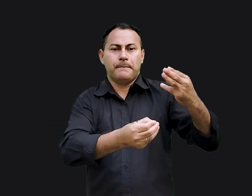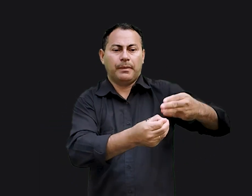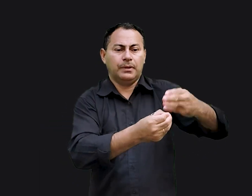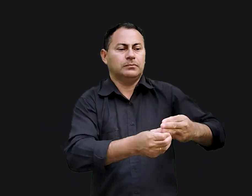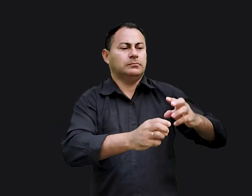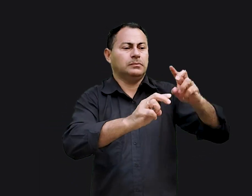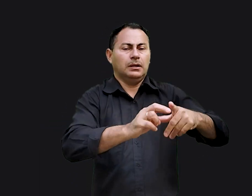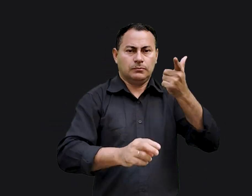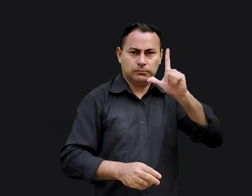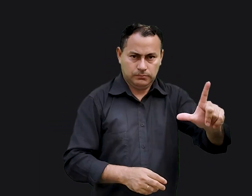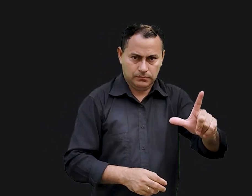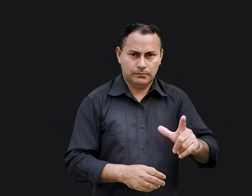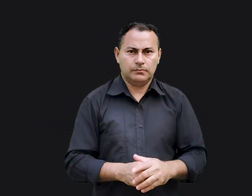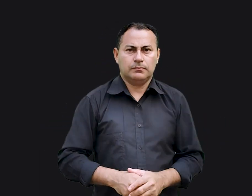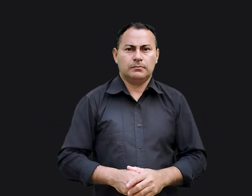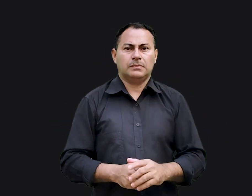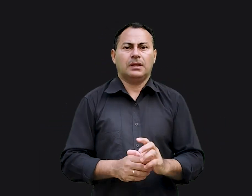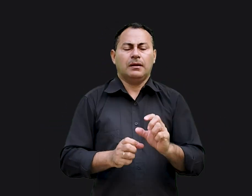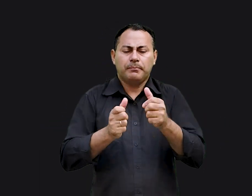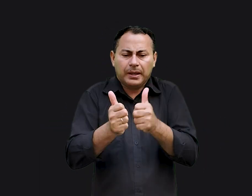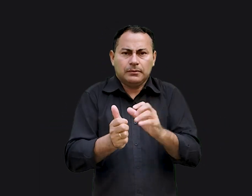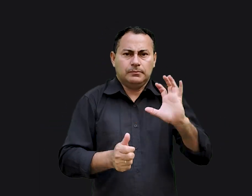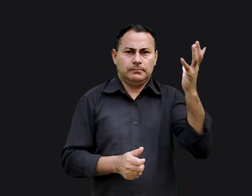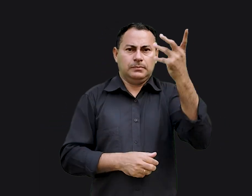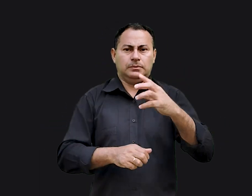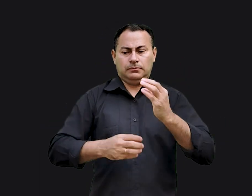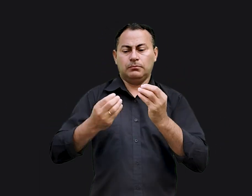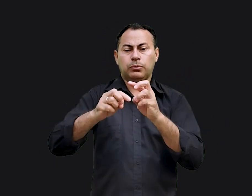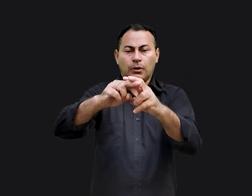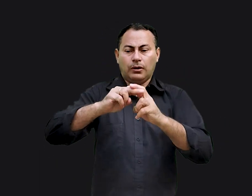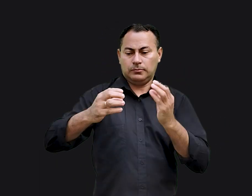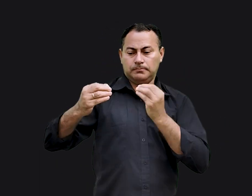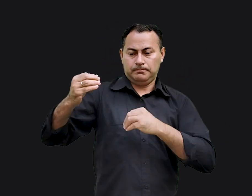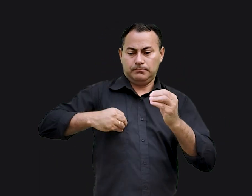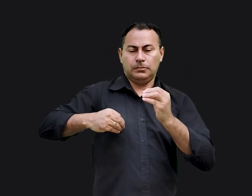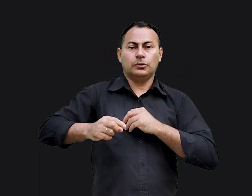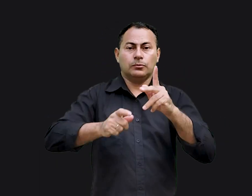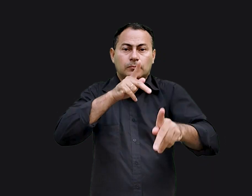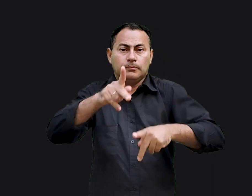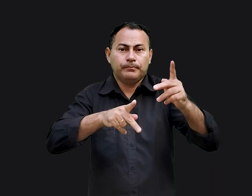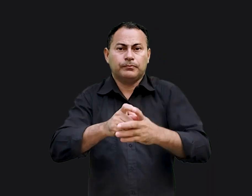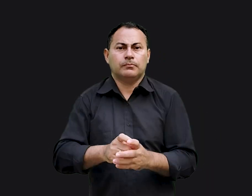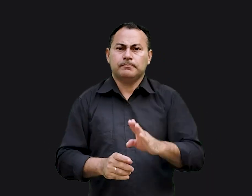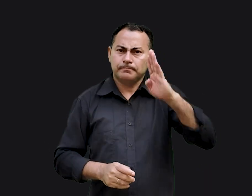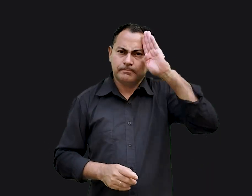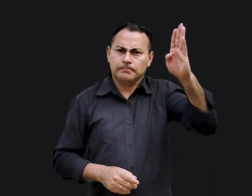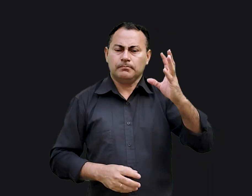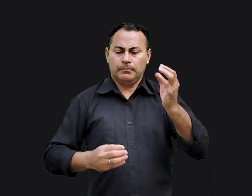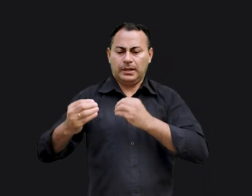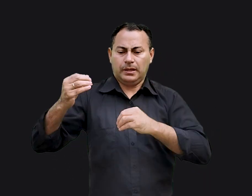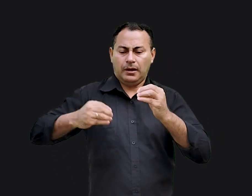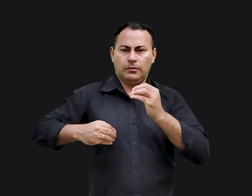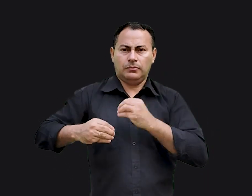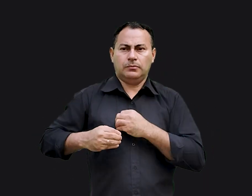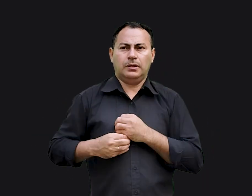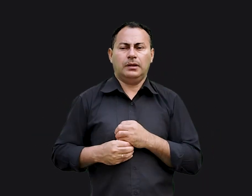Babilônia, o cativeiro e a conquista estavam para acontecer por causa do pecado do povo. O principal pecado